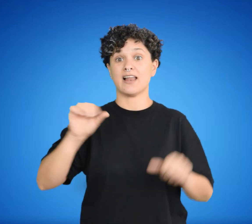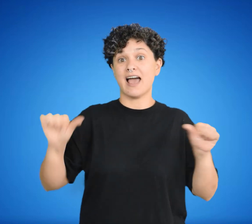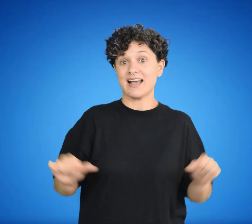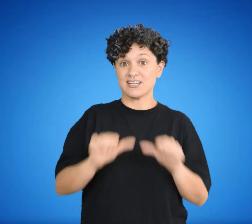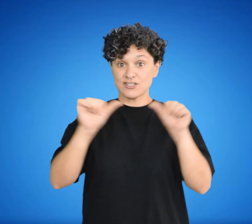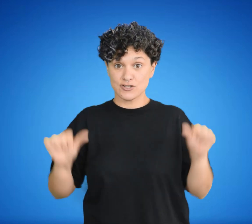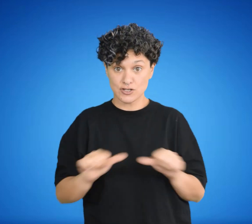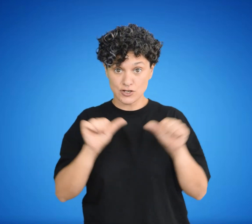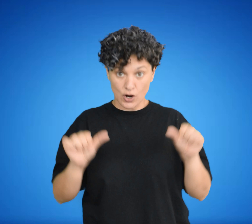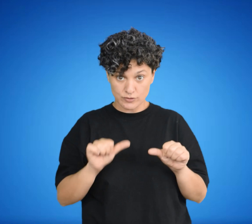la evolución social.